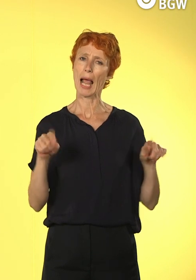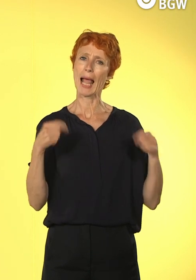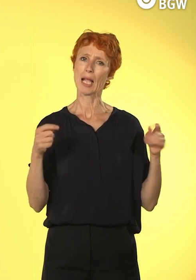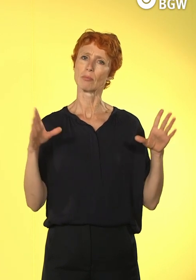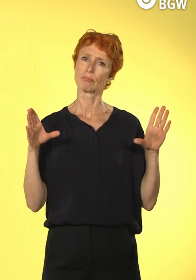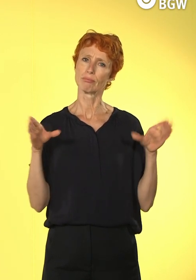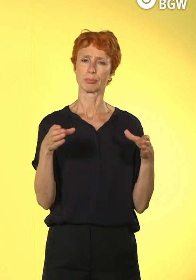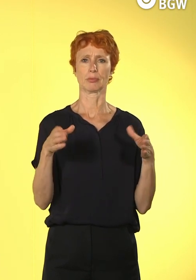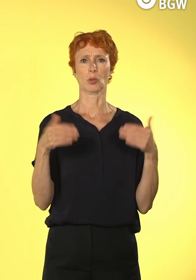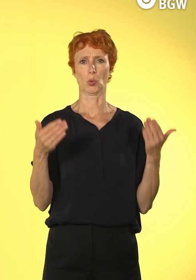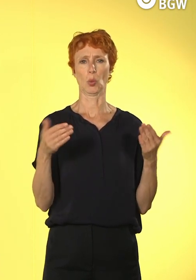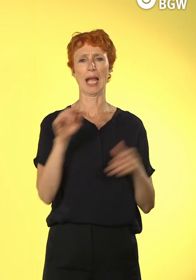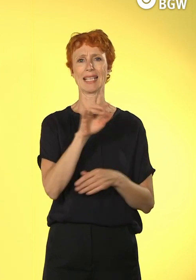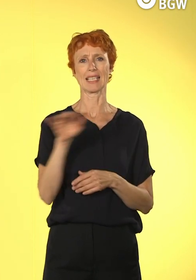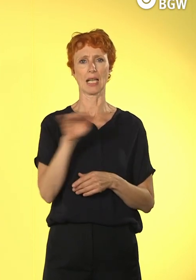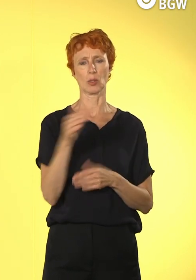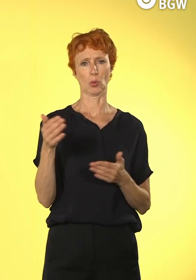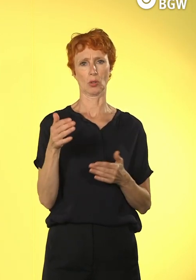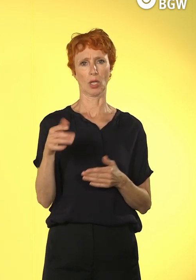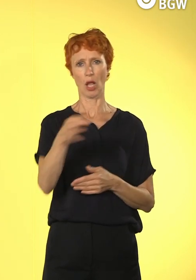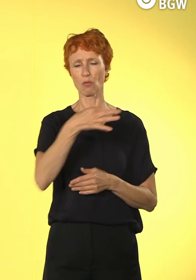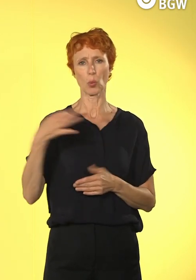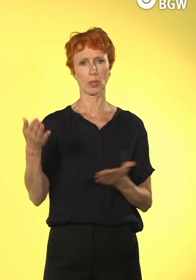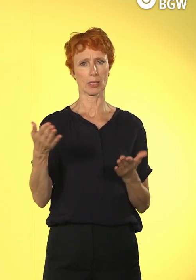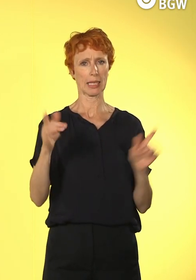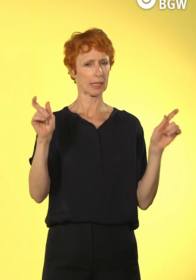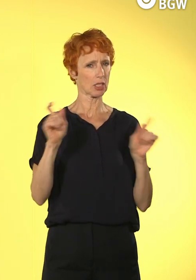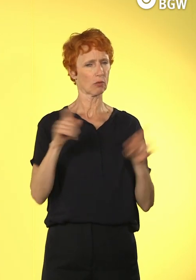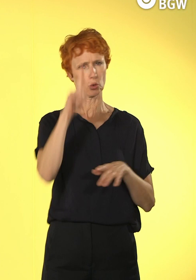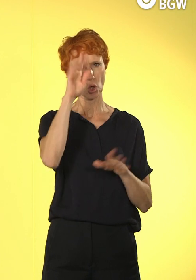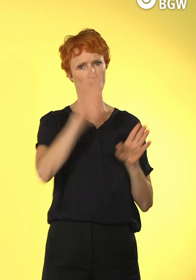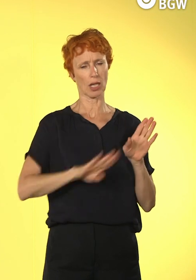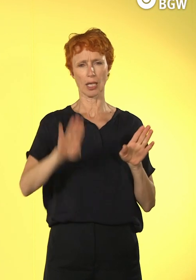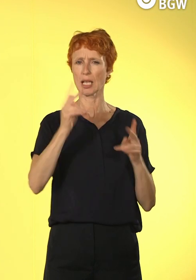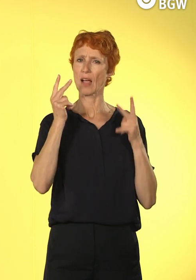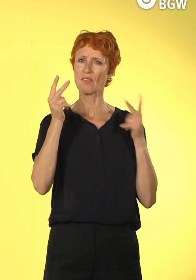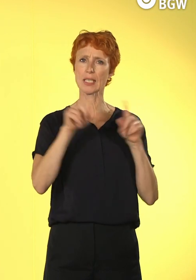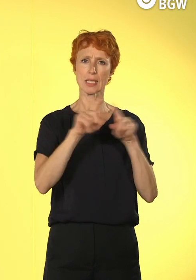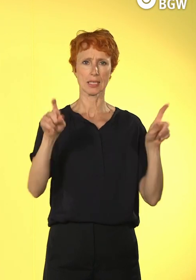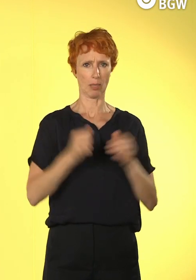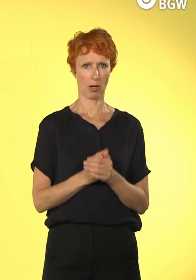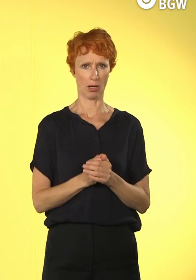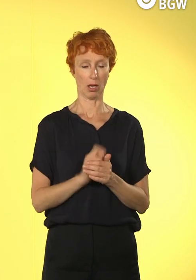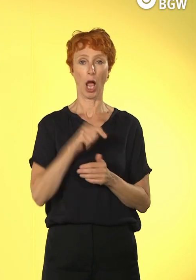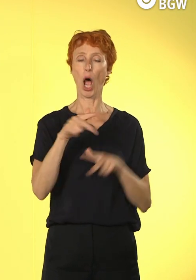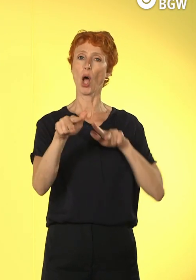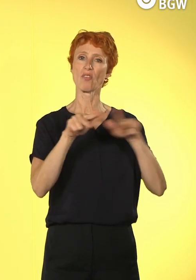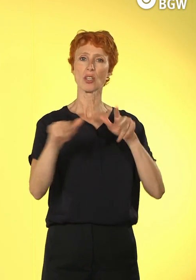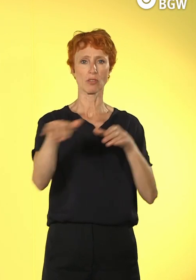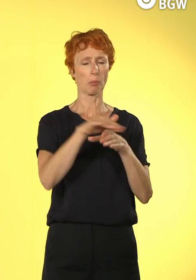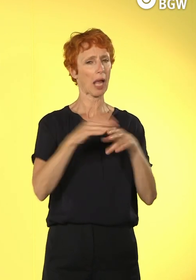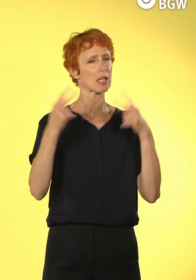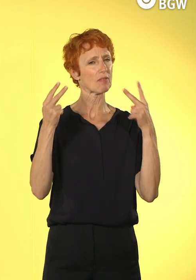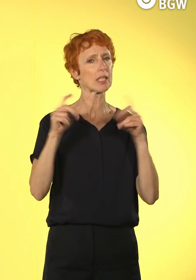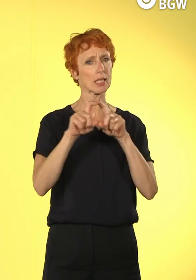Digitalisierung ist für uns gesellschaftlich in Deutschland ein wahnsinnig wichtiges Thema, wirtschaftlich genauso und wir kommen auch in unserer Branche